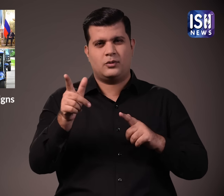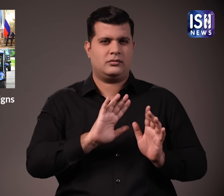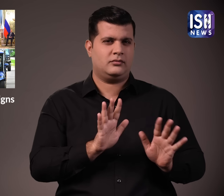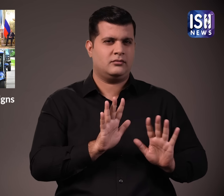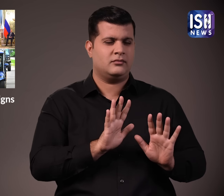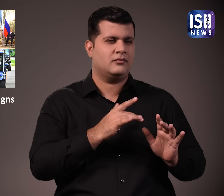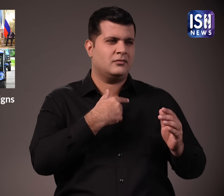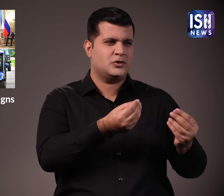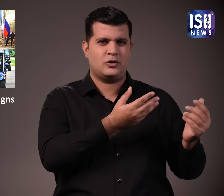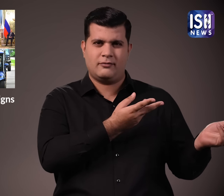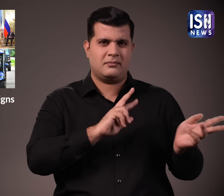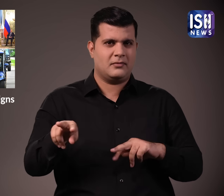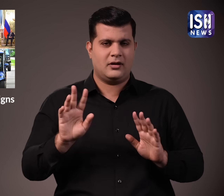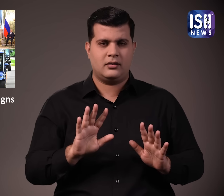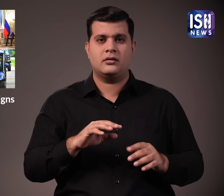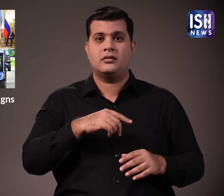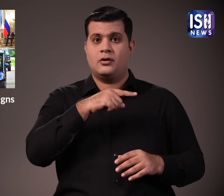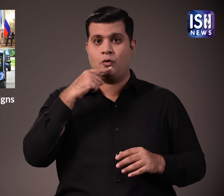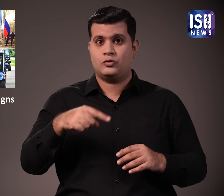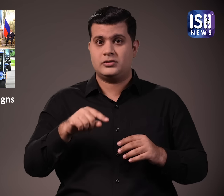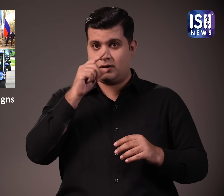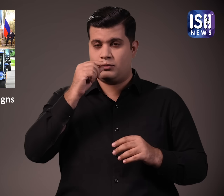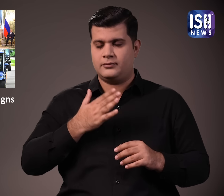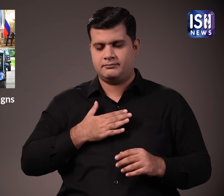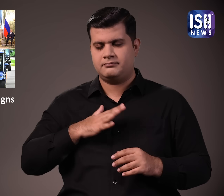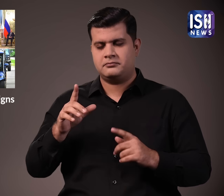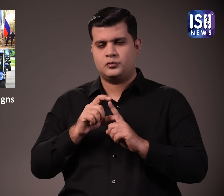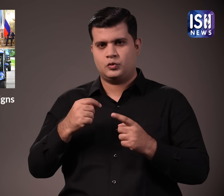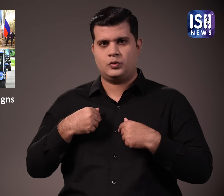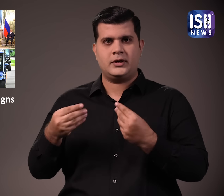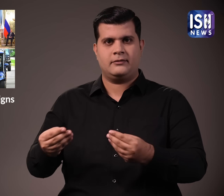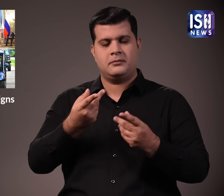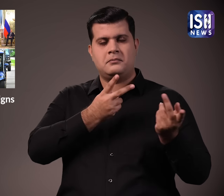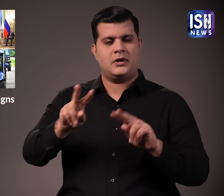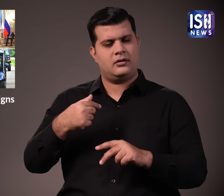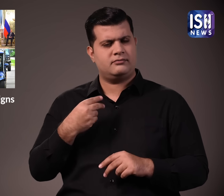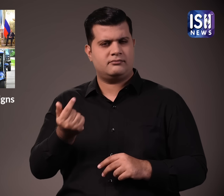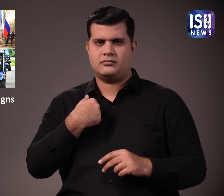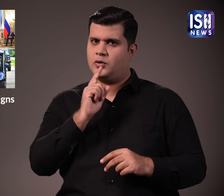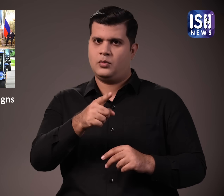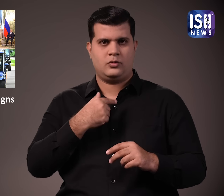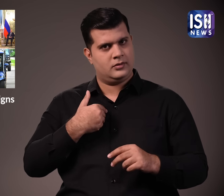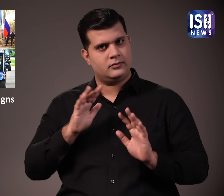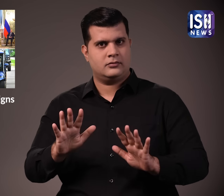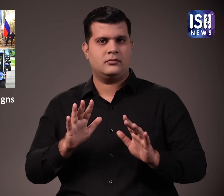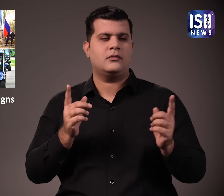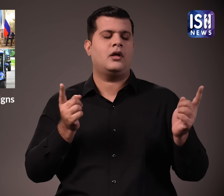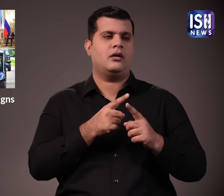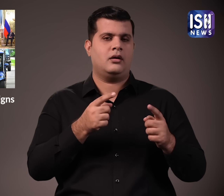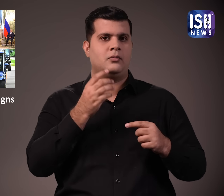गुमरा किया था और राष्ट्रपती पूतिन से उन्हें भारत वापस लाने का अनुरोद किया राश्ट्रपती पूतिन भारतियों को तुरंद वापस भेजने पर सहमत हो गए